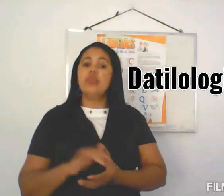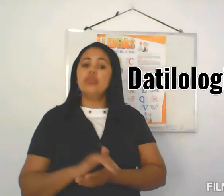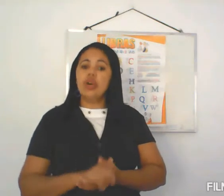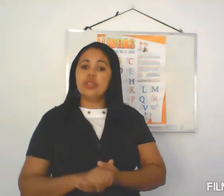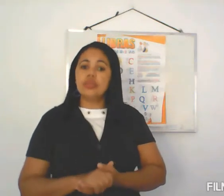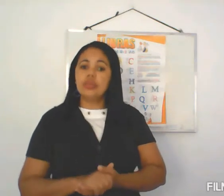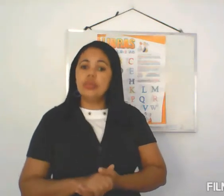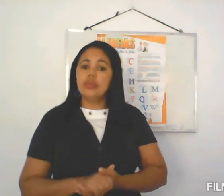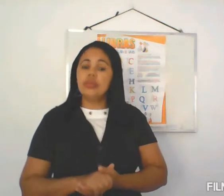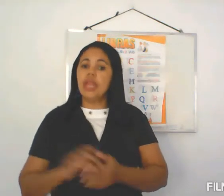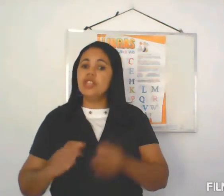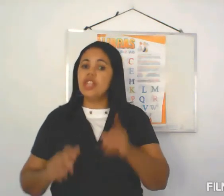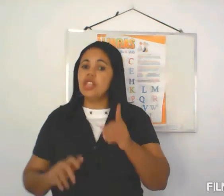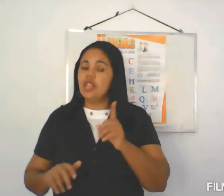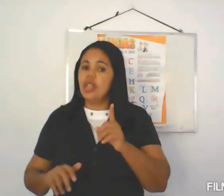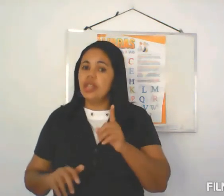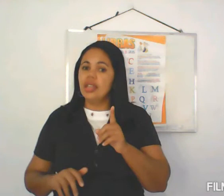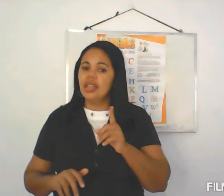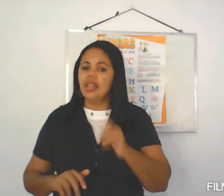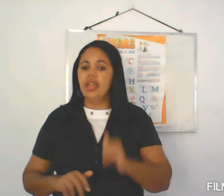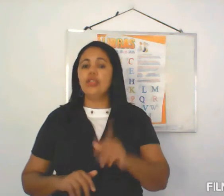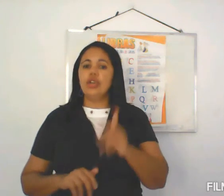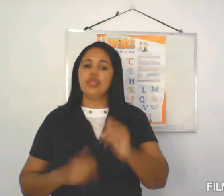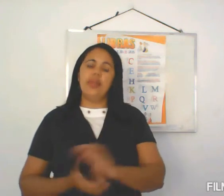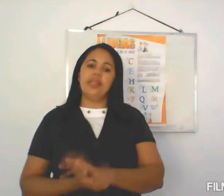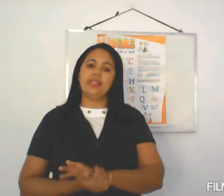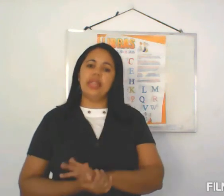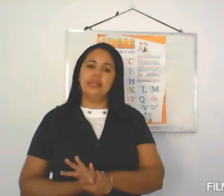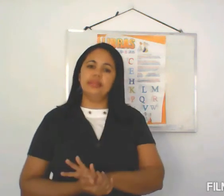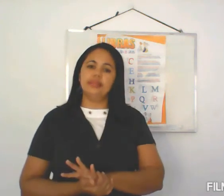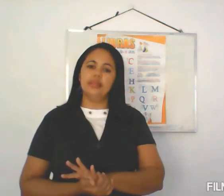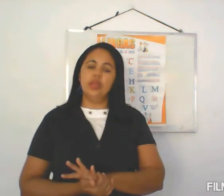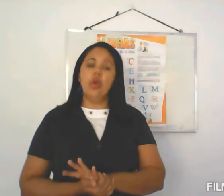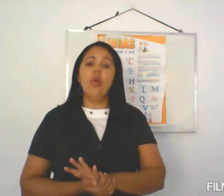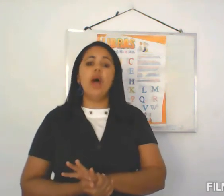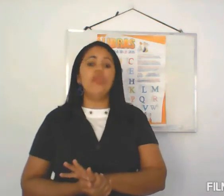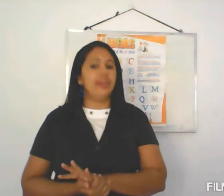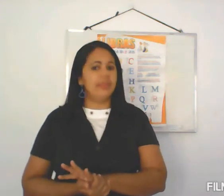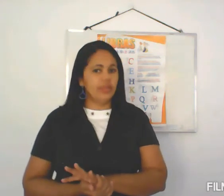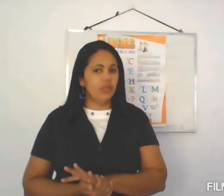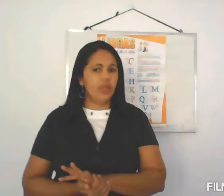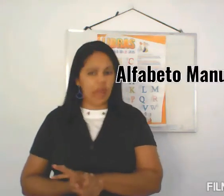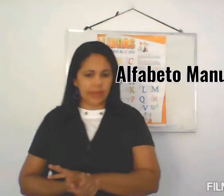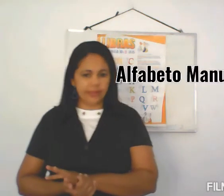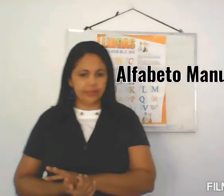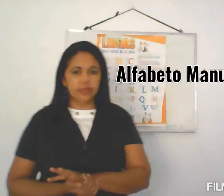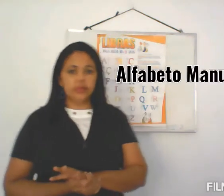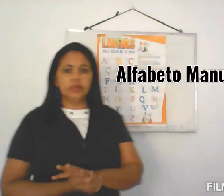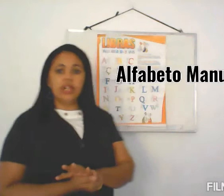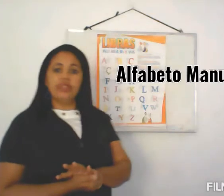nosso, o que gente? É o nosso ABC ou alfabeto manual. Então vamos